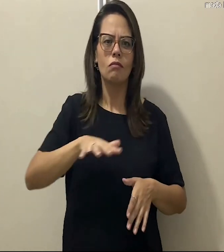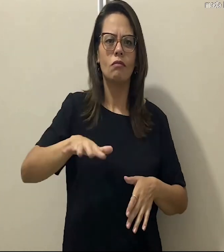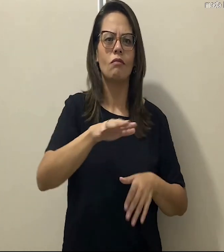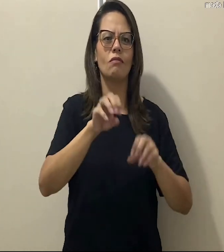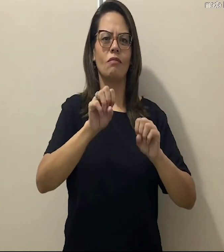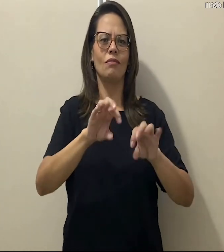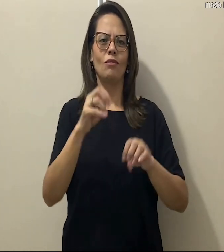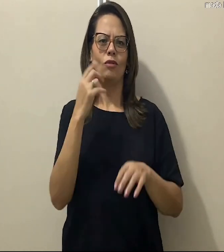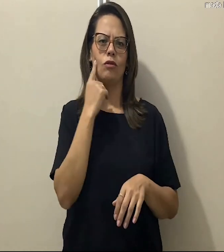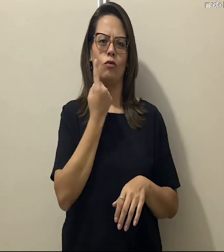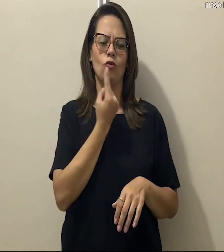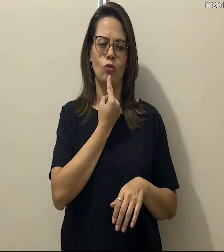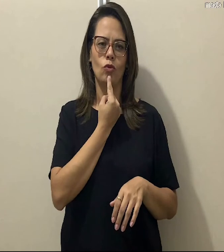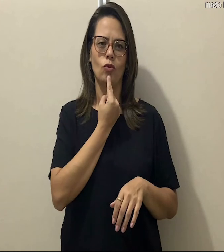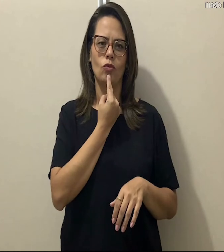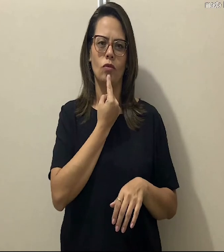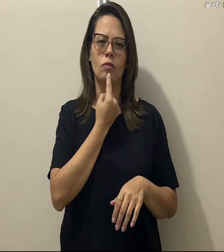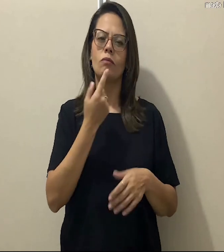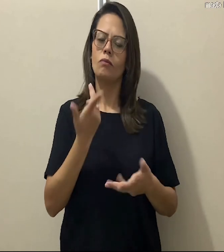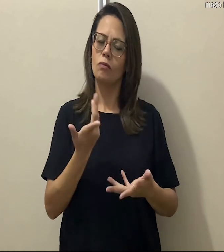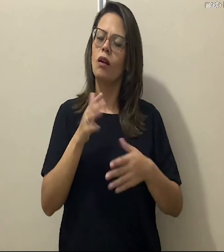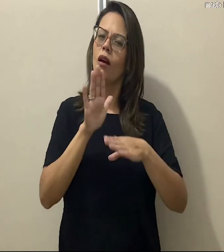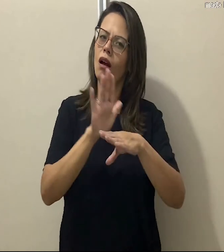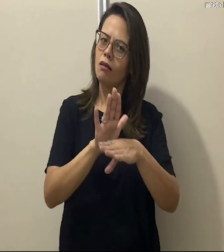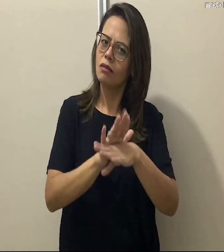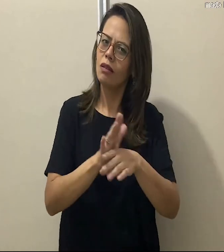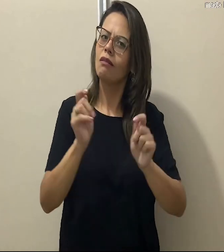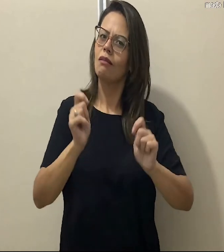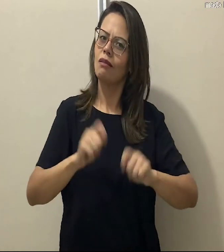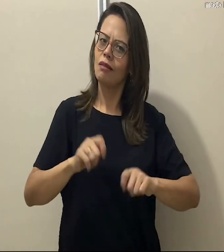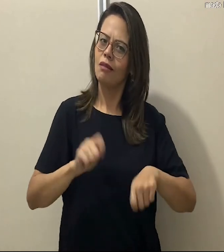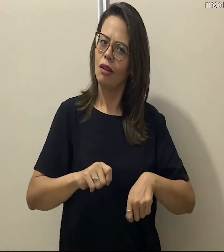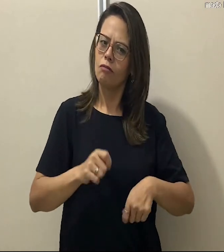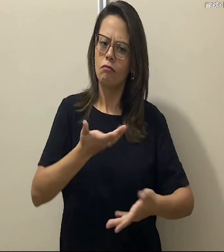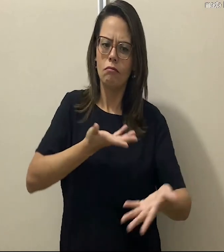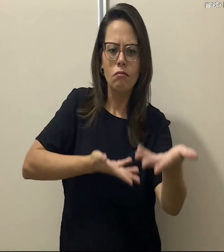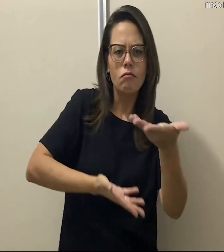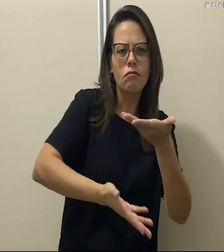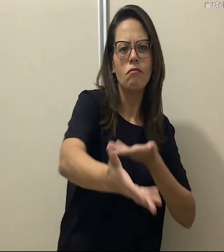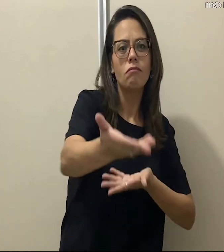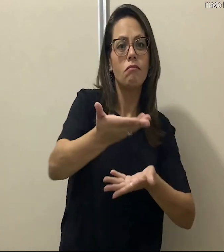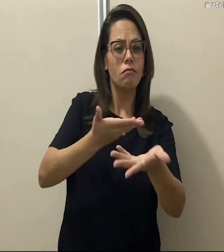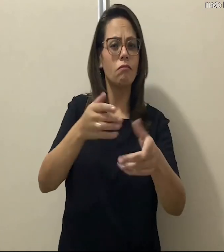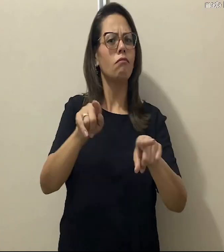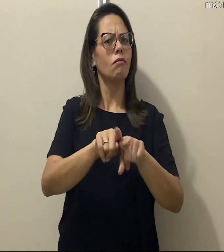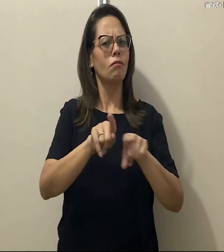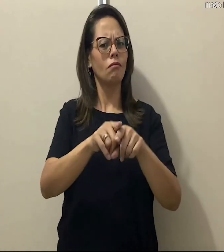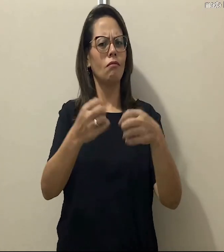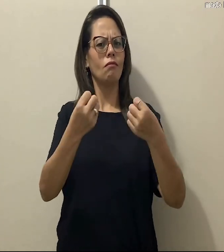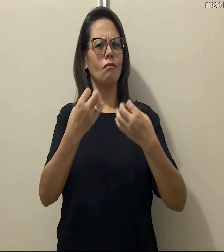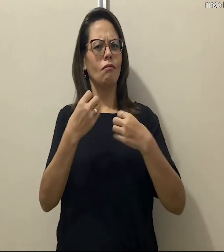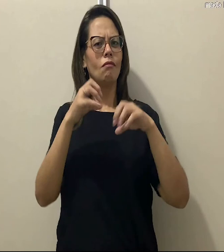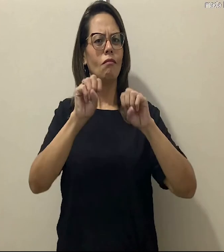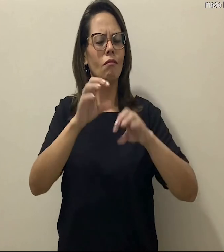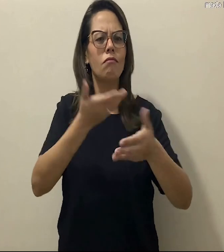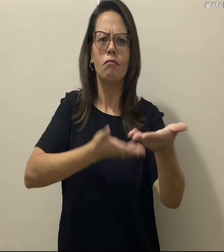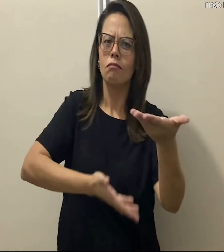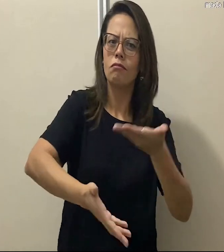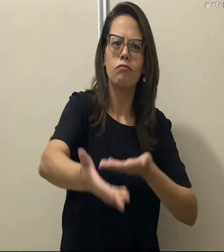na área da educação de surdos. Por isso, eu acho que eu consigo ajudar vocês realmente. Então, vamos fazer essa troca. Eu ensino vocês,